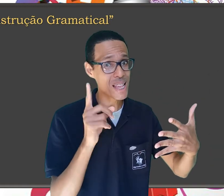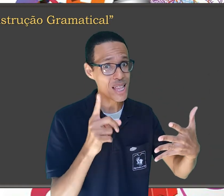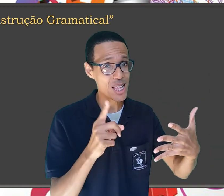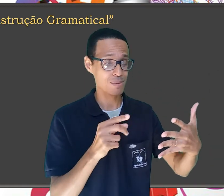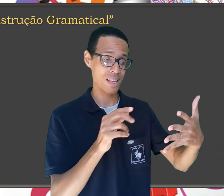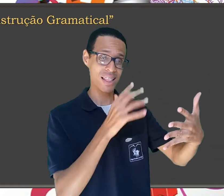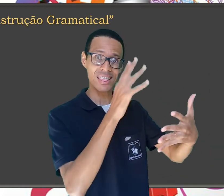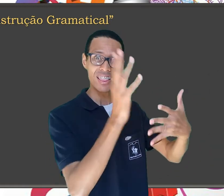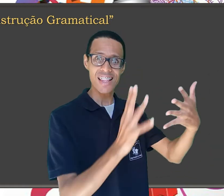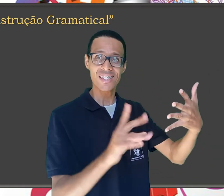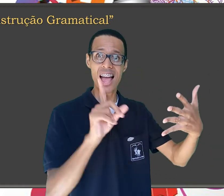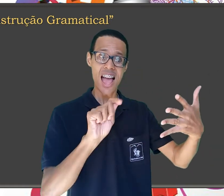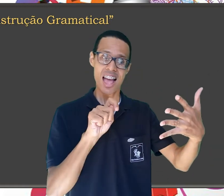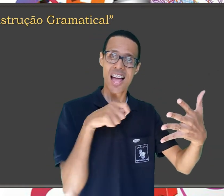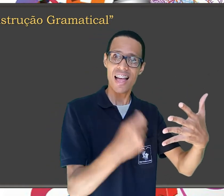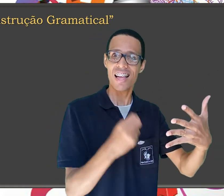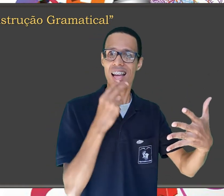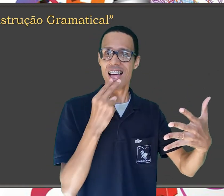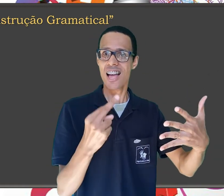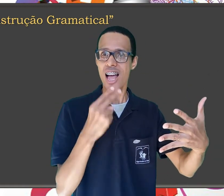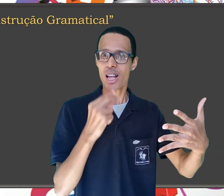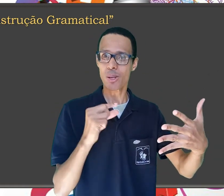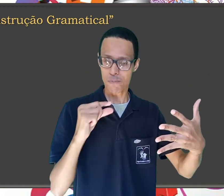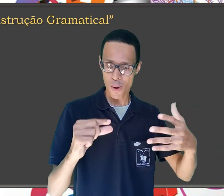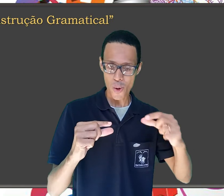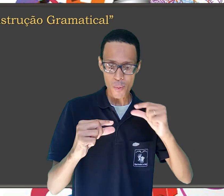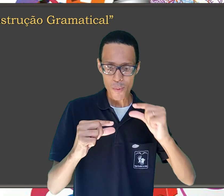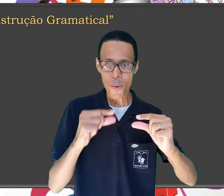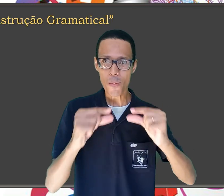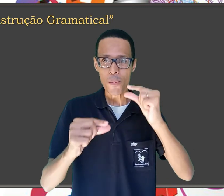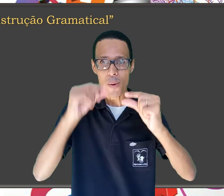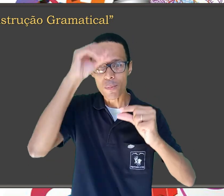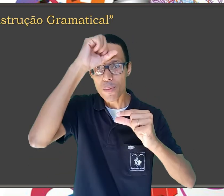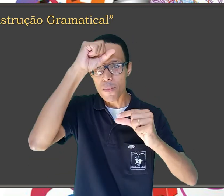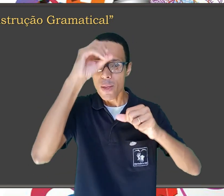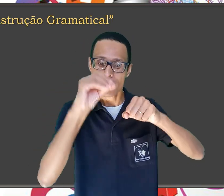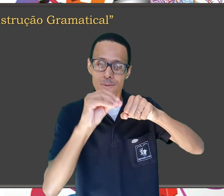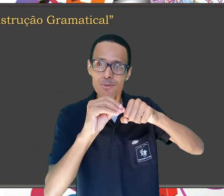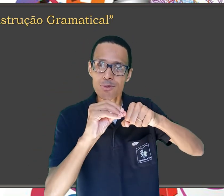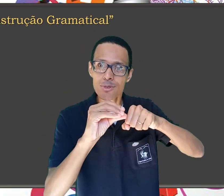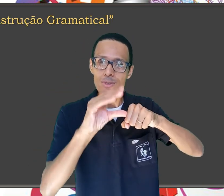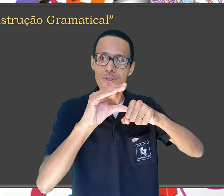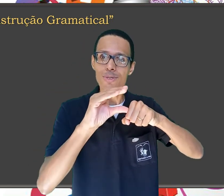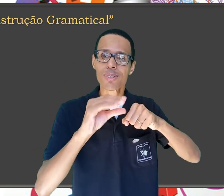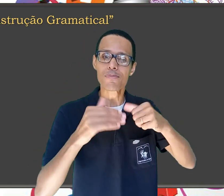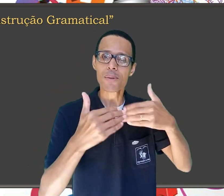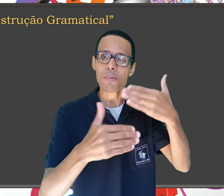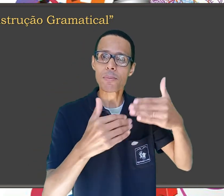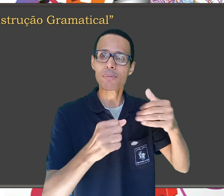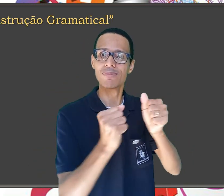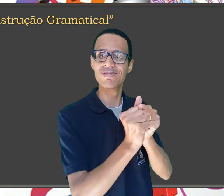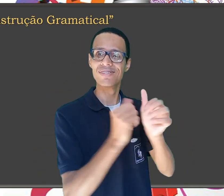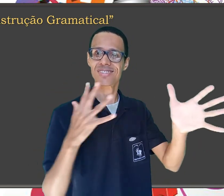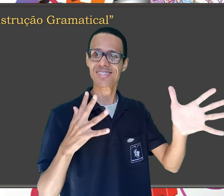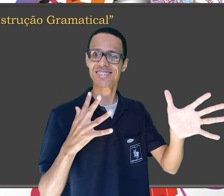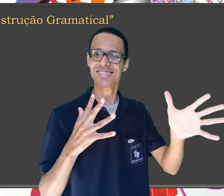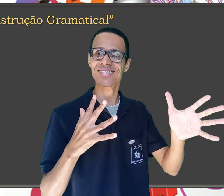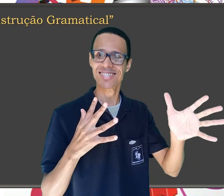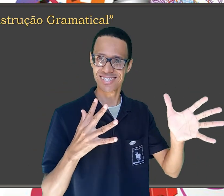Libras. Lembrem-se, Libras é um idioma. Aos poucos aprendemos e